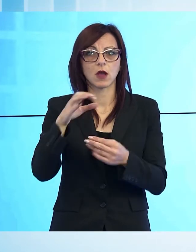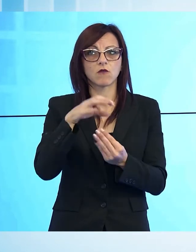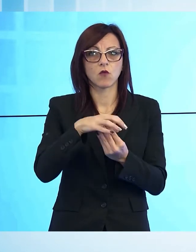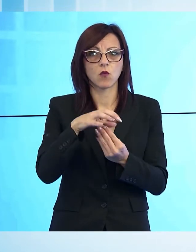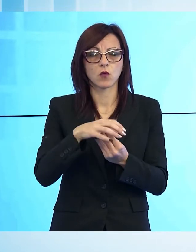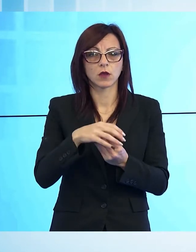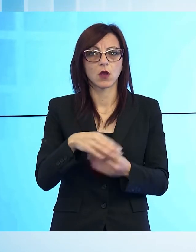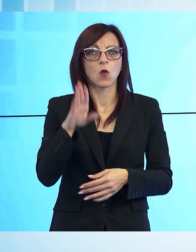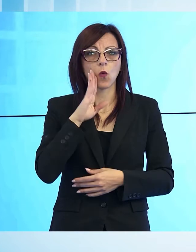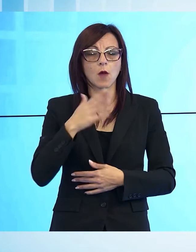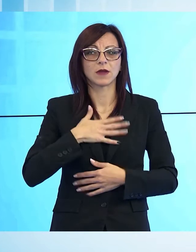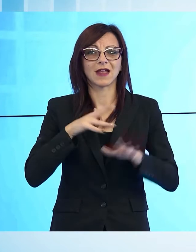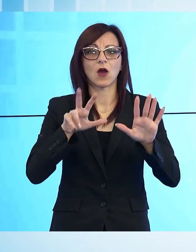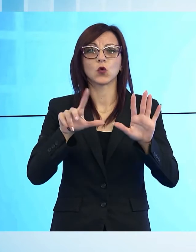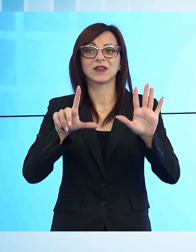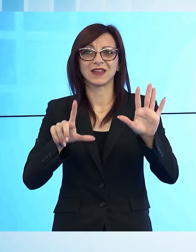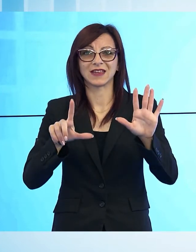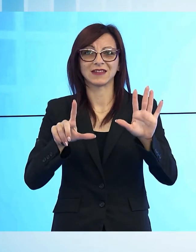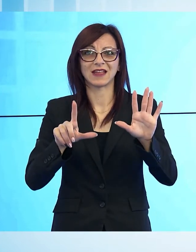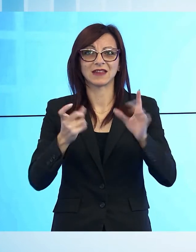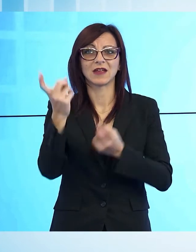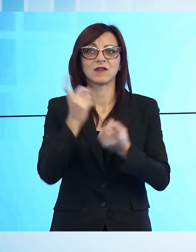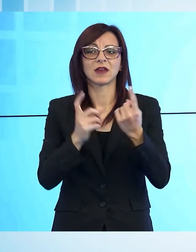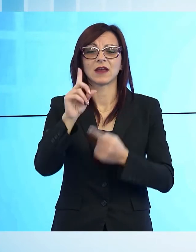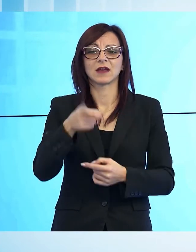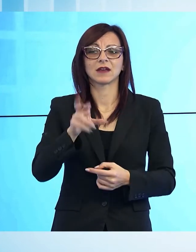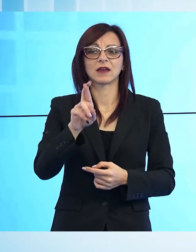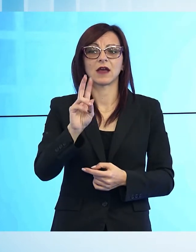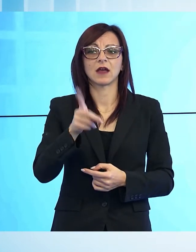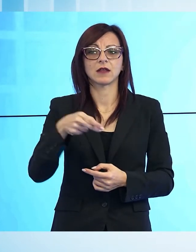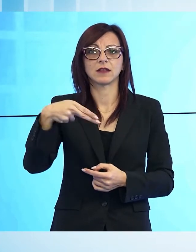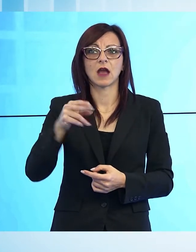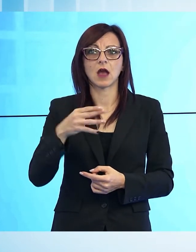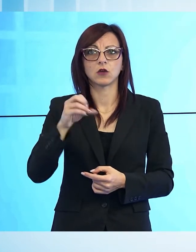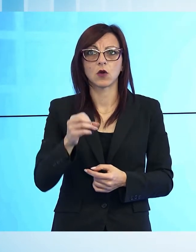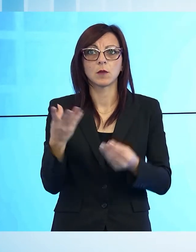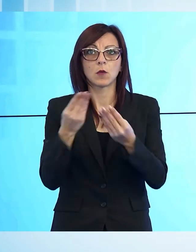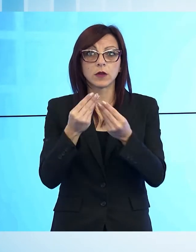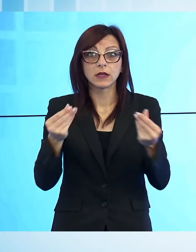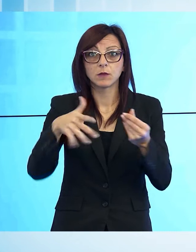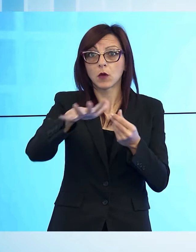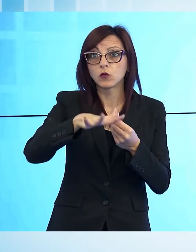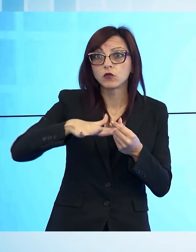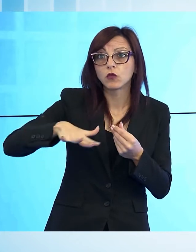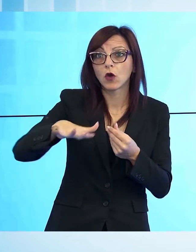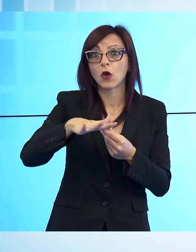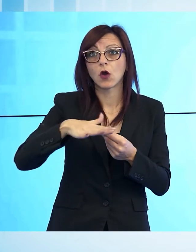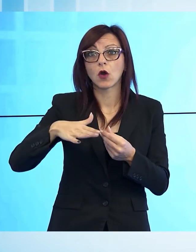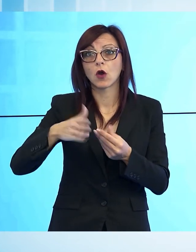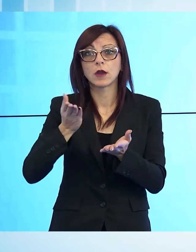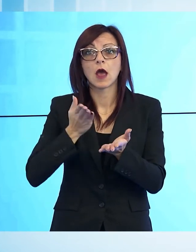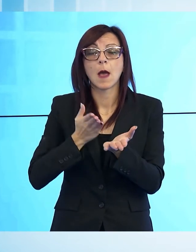87enne di Gragnano che risultava disperso nella zona del Passo del